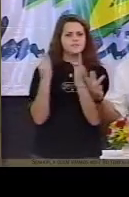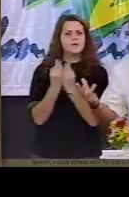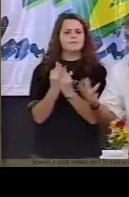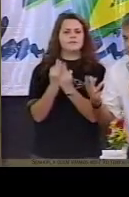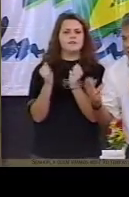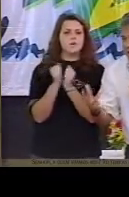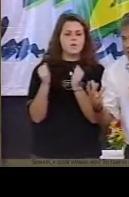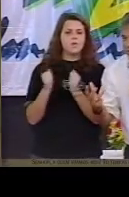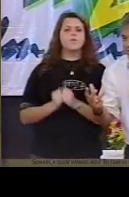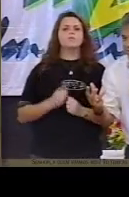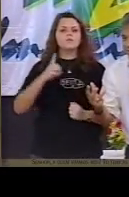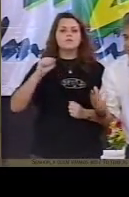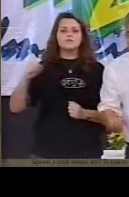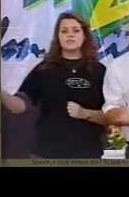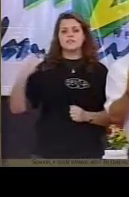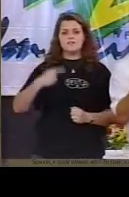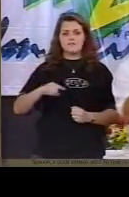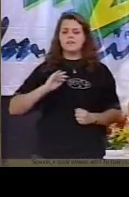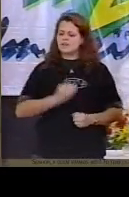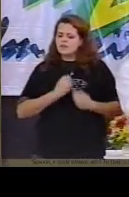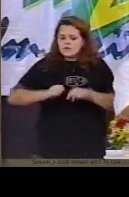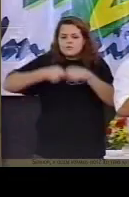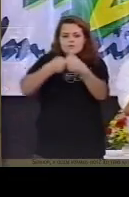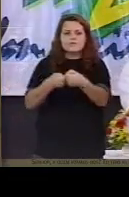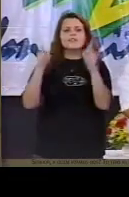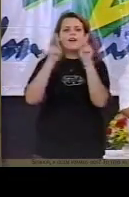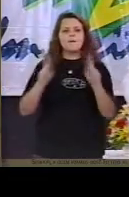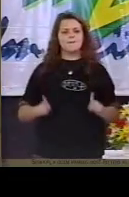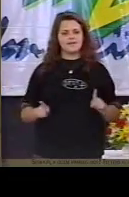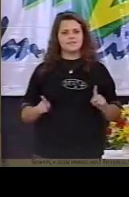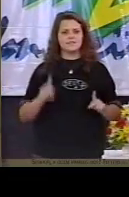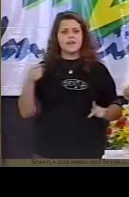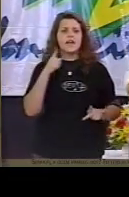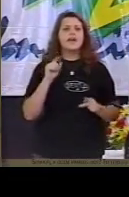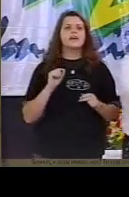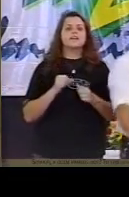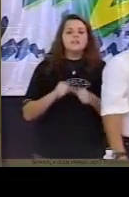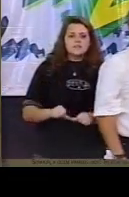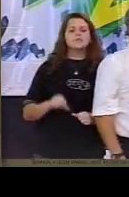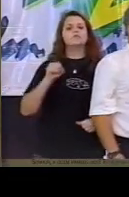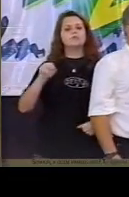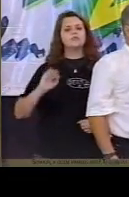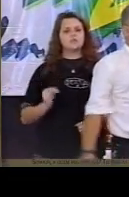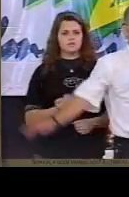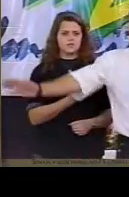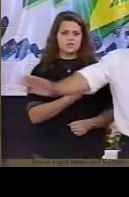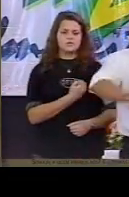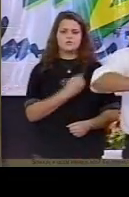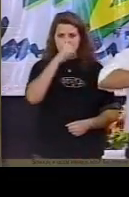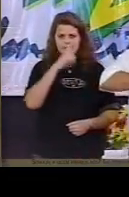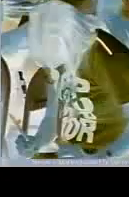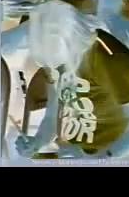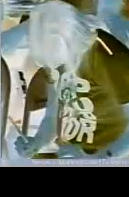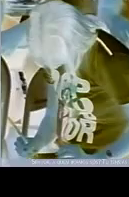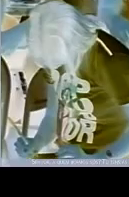é essa paz que cura é o xalão de Deus que cura que restaura que transforma aquela música